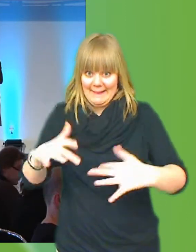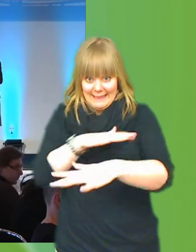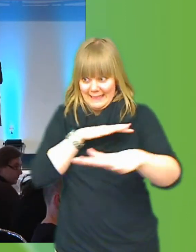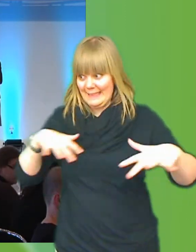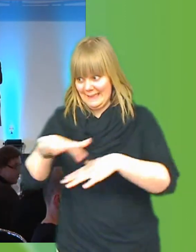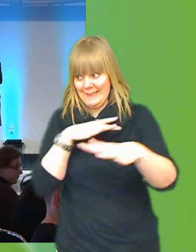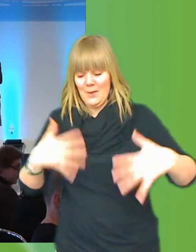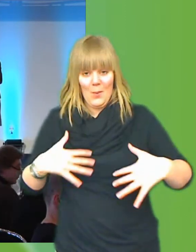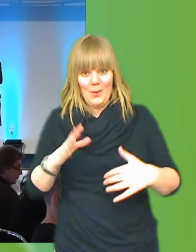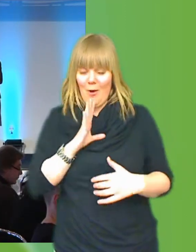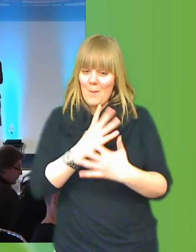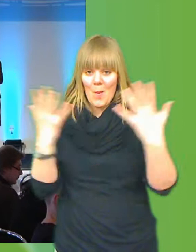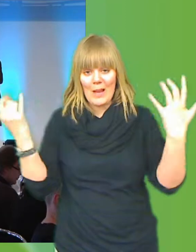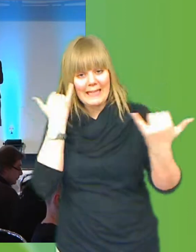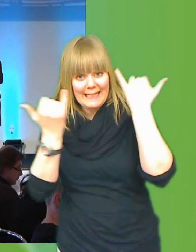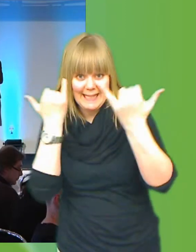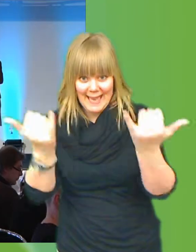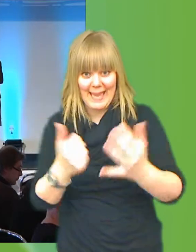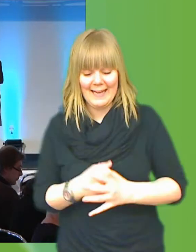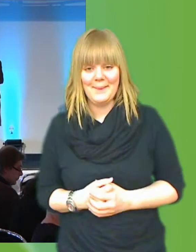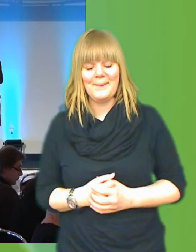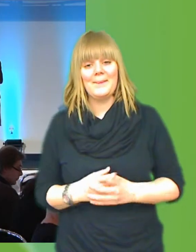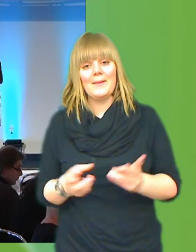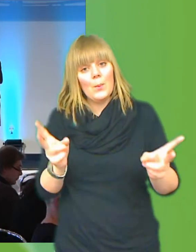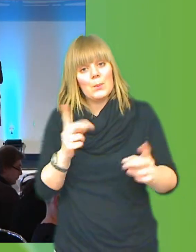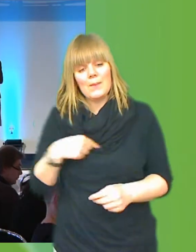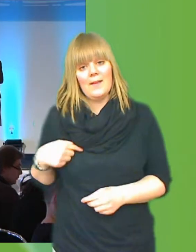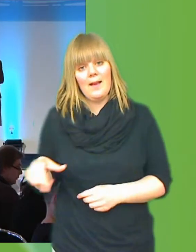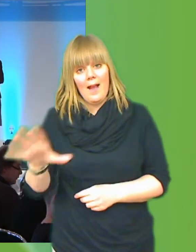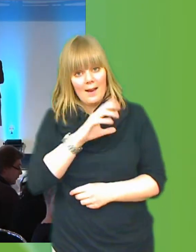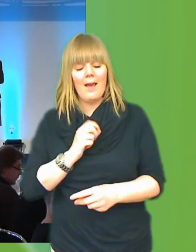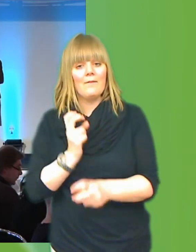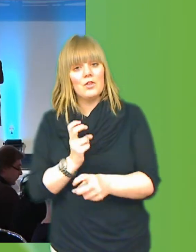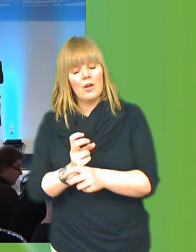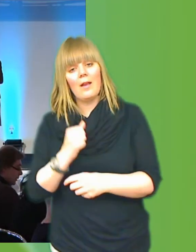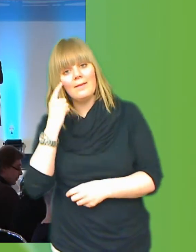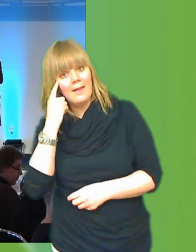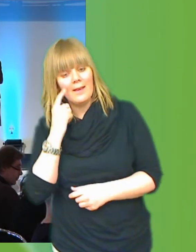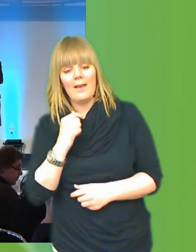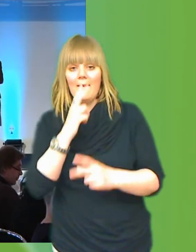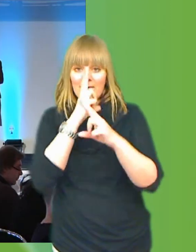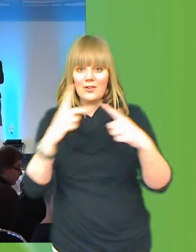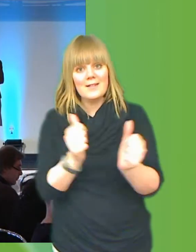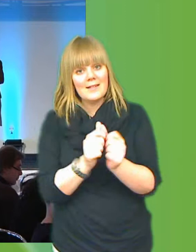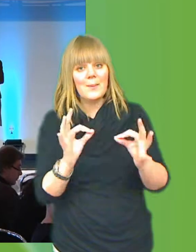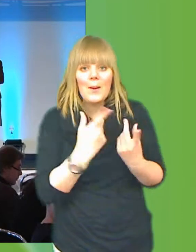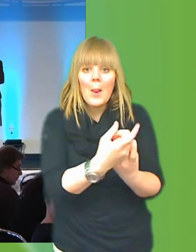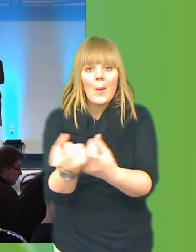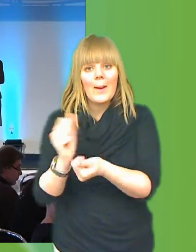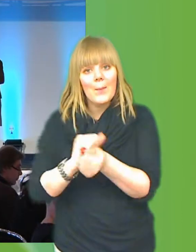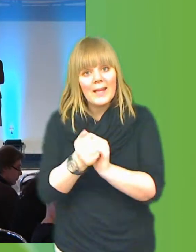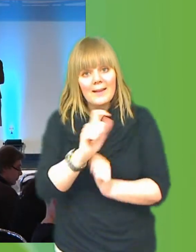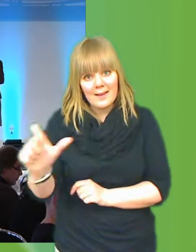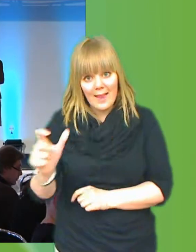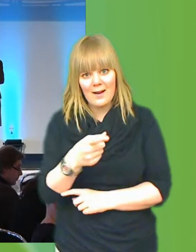Utan best practice som vi sprider. Och sen att vi försöker alla tänka ut fiffigt sätt och agna betet. Så att politiker förstår att det här är inte